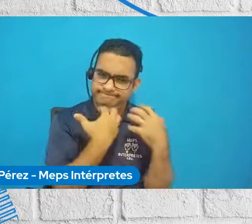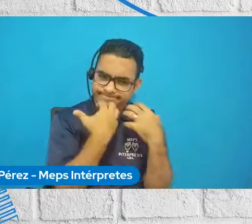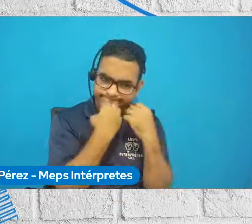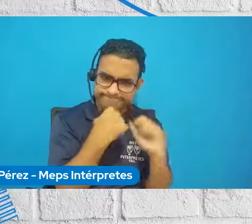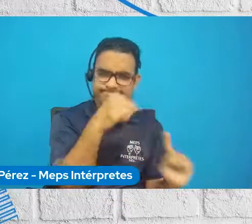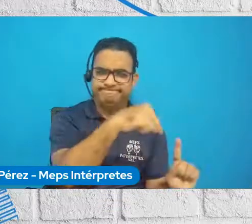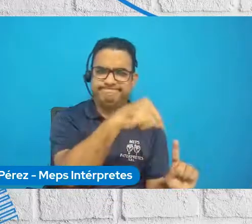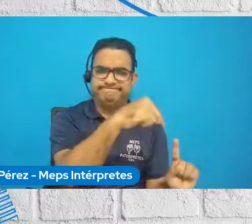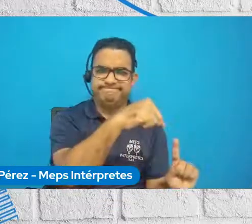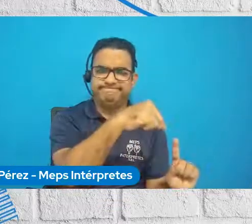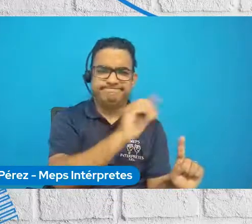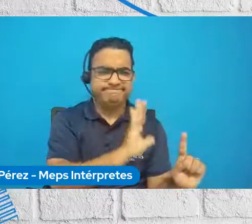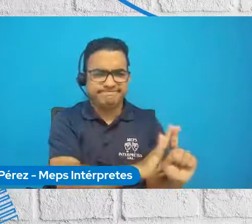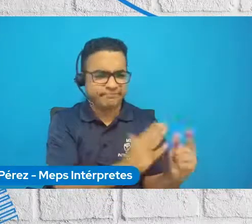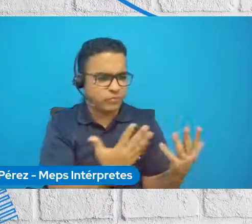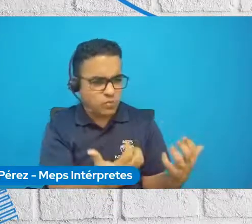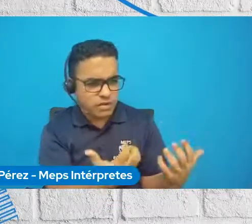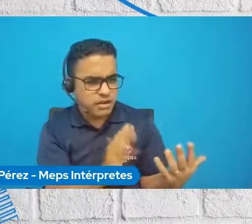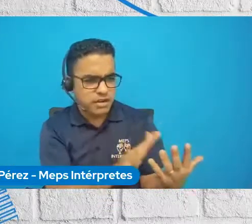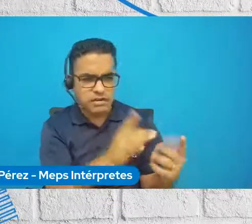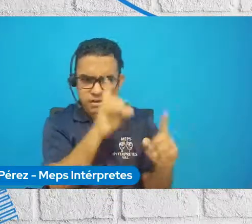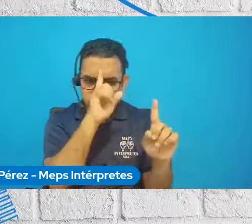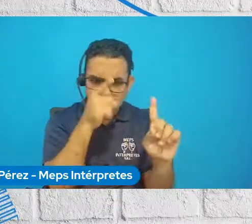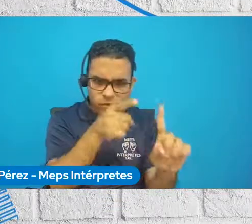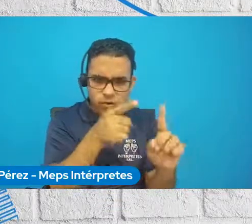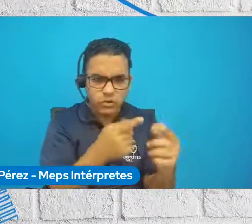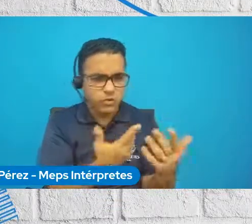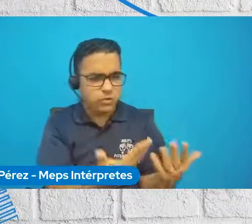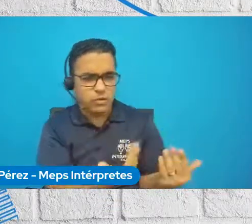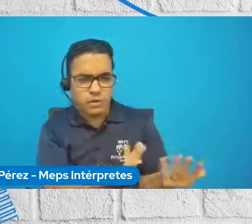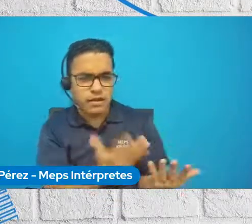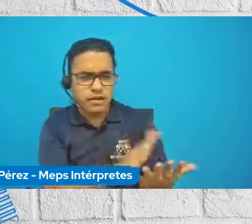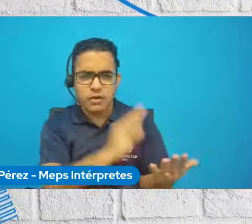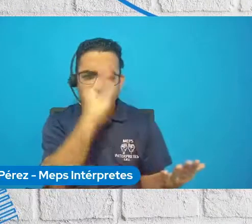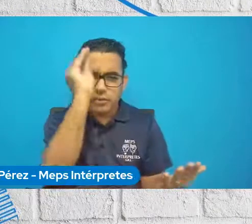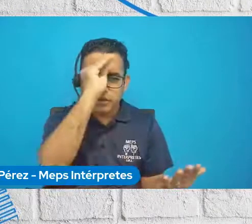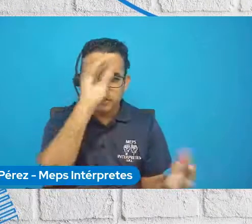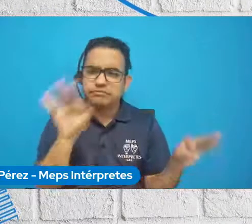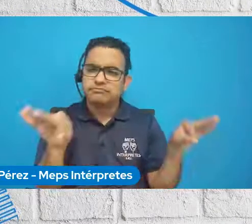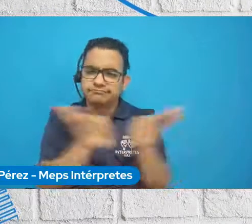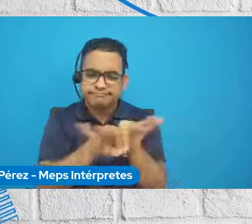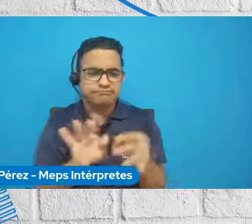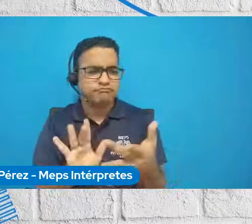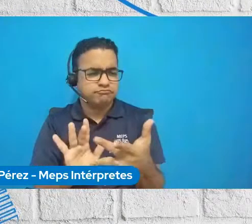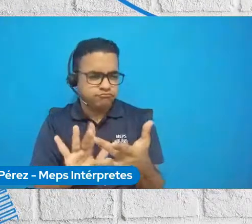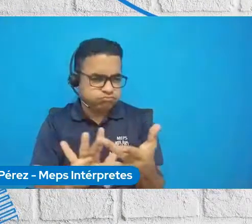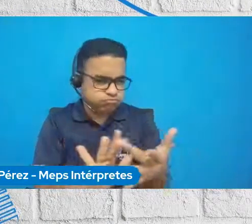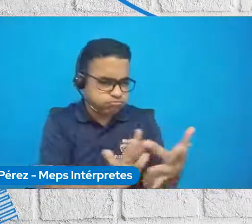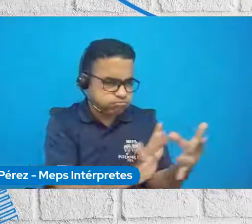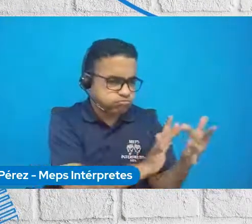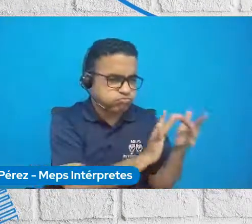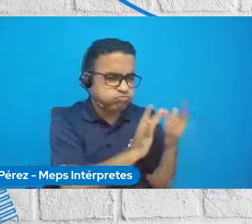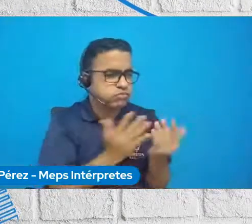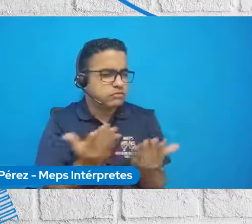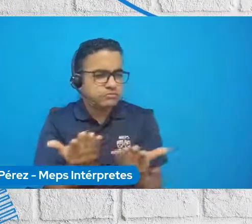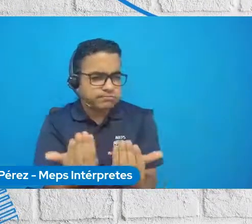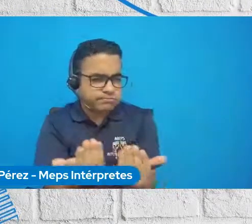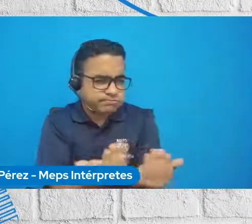permite llegar a muchísima mayor cantidad de alcance, de personas, de iniciativas y a su vez